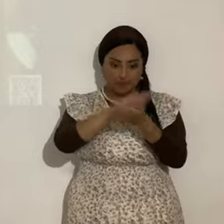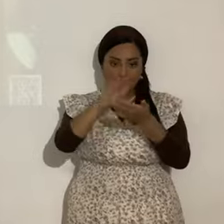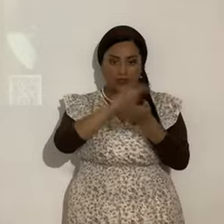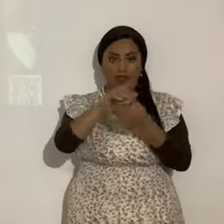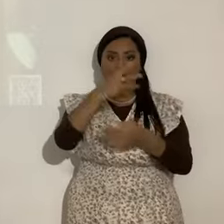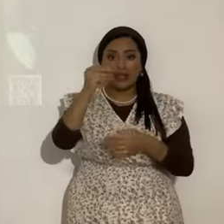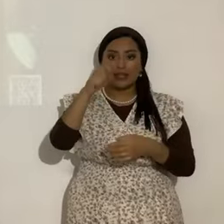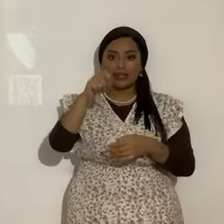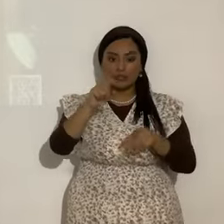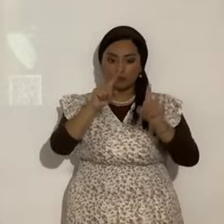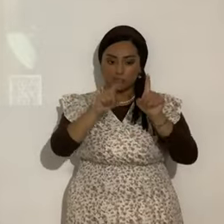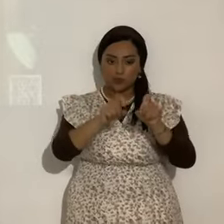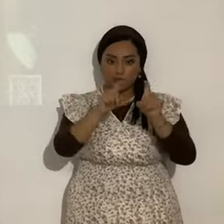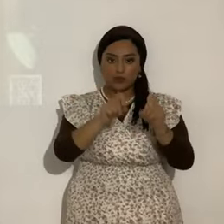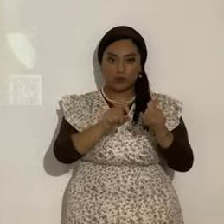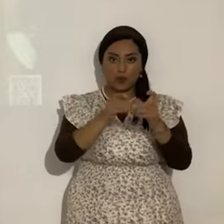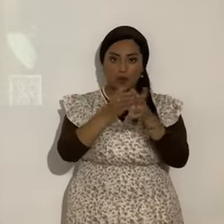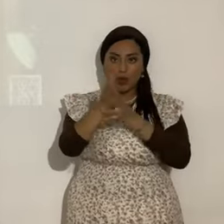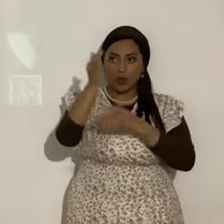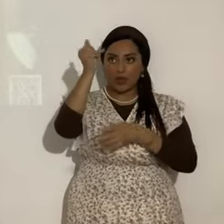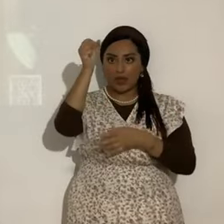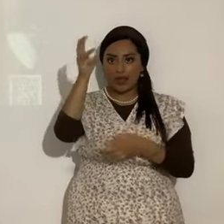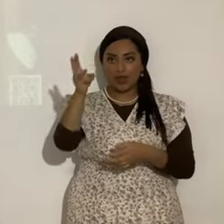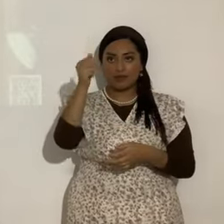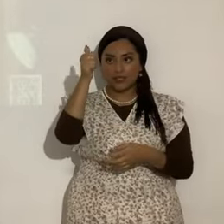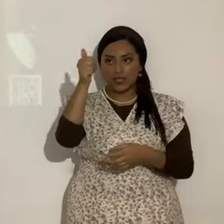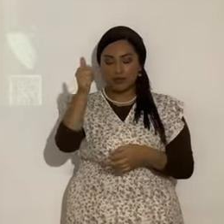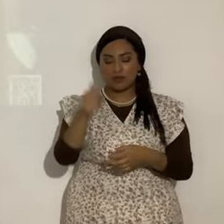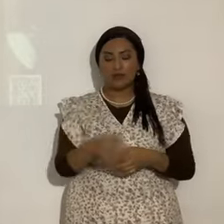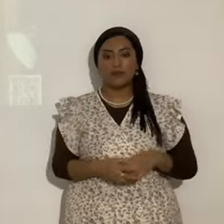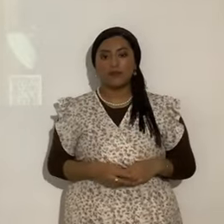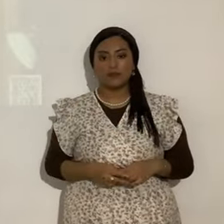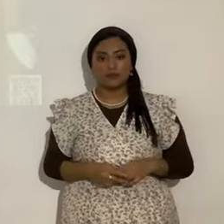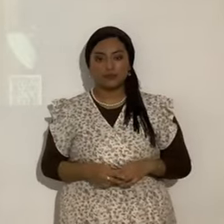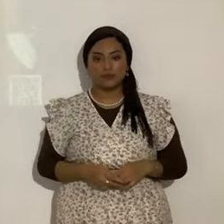ser probada. Por el Eterno mismo. Bendito es el Abacadosh. Ahora.